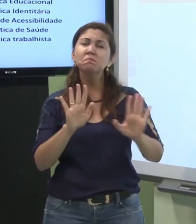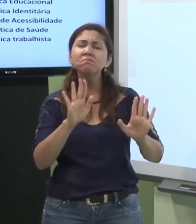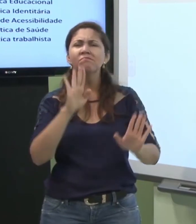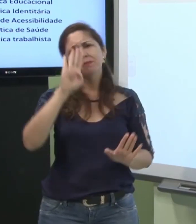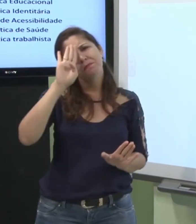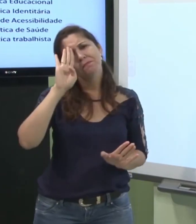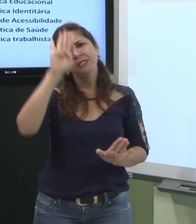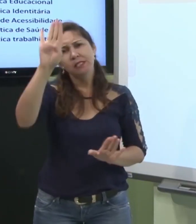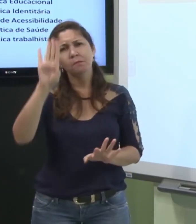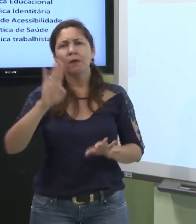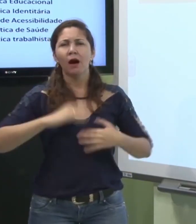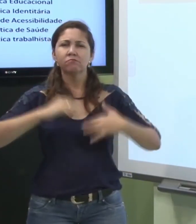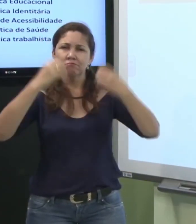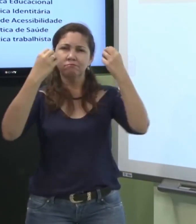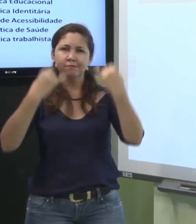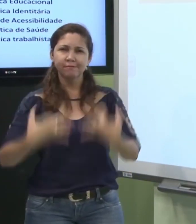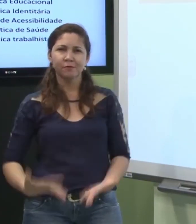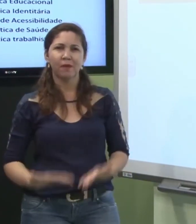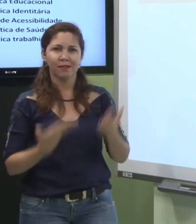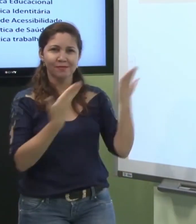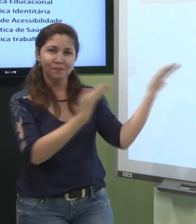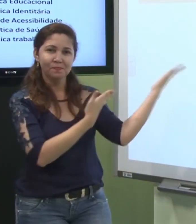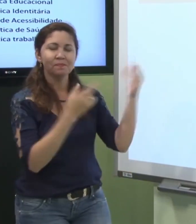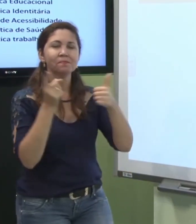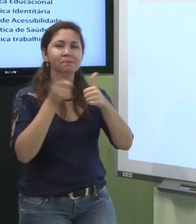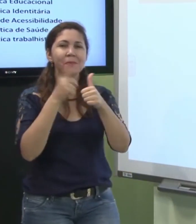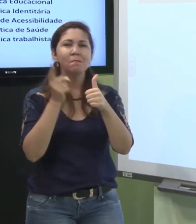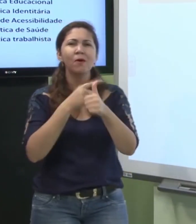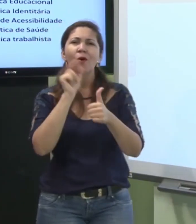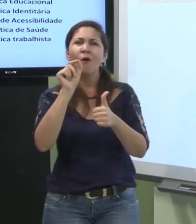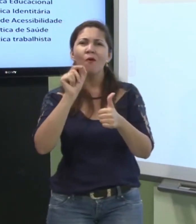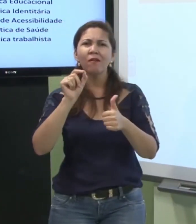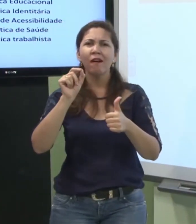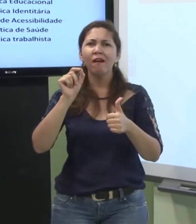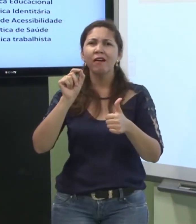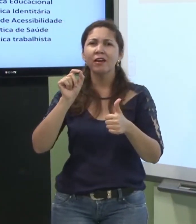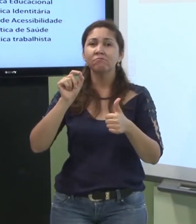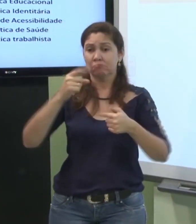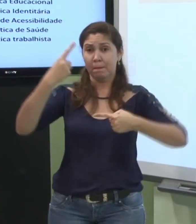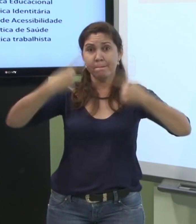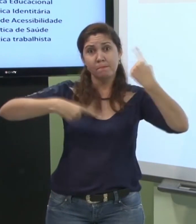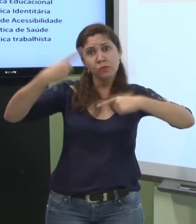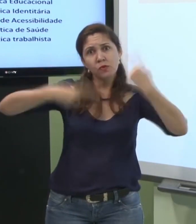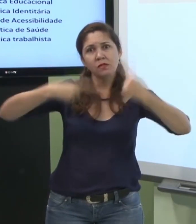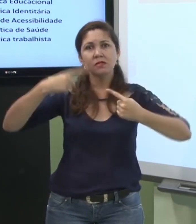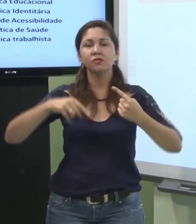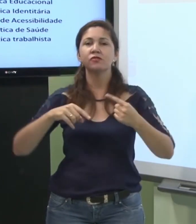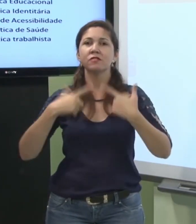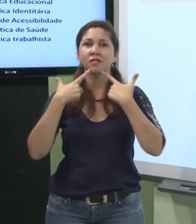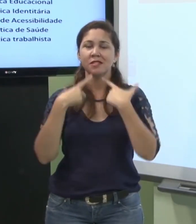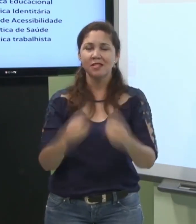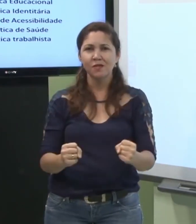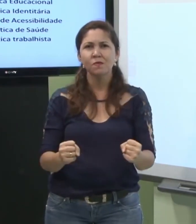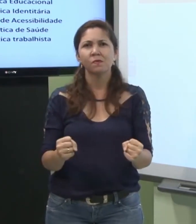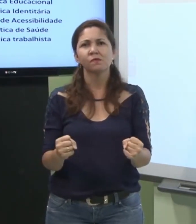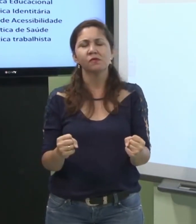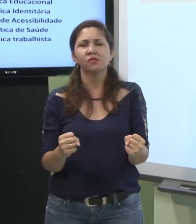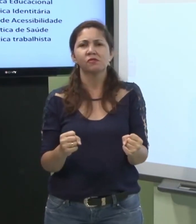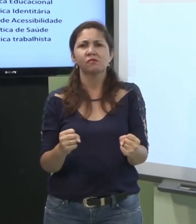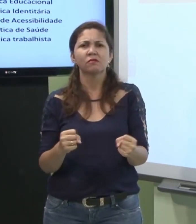São só essas lutas e objetivos? Não tem muitas outras mas as principais que eu